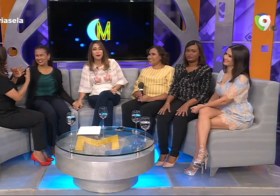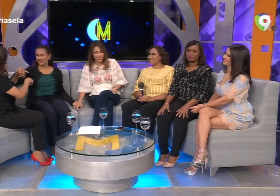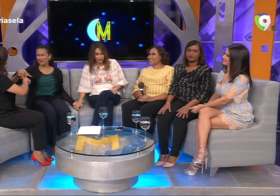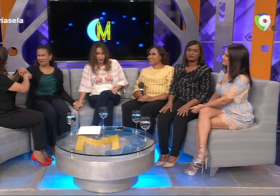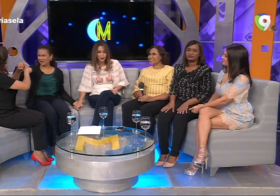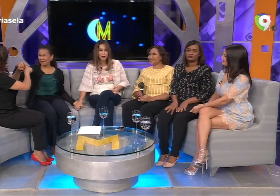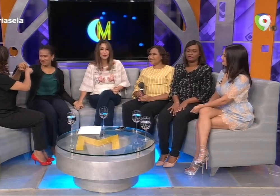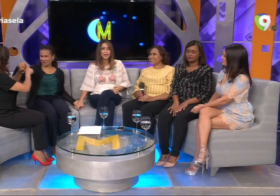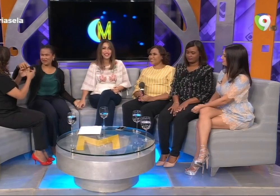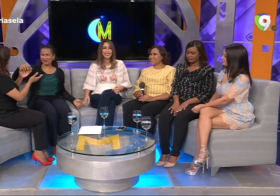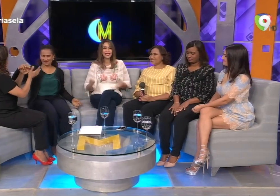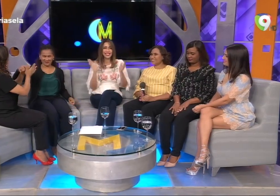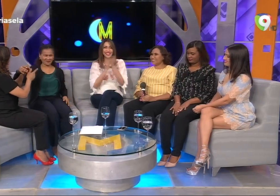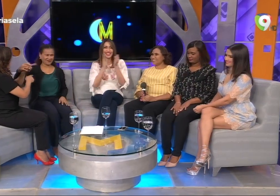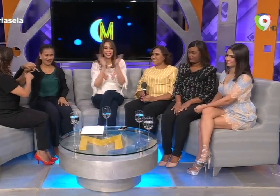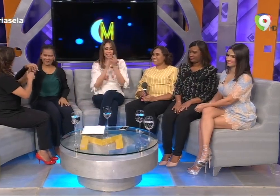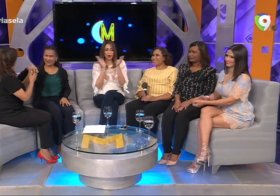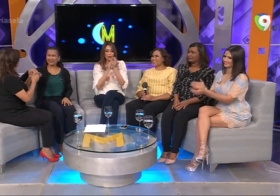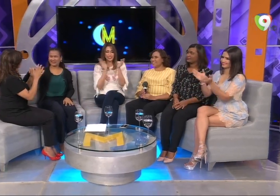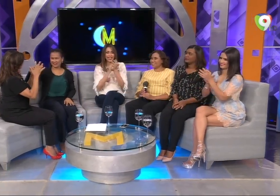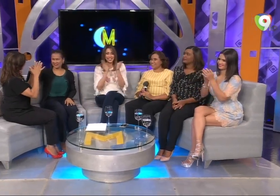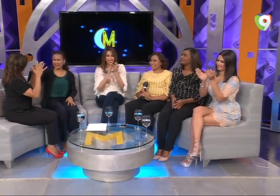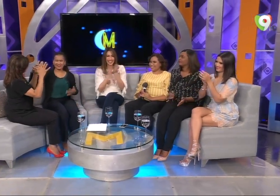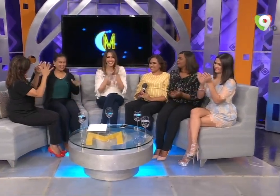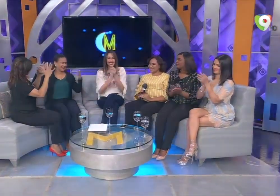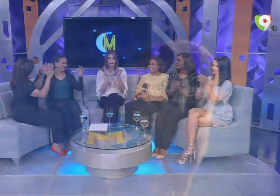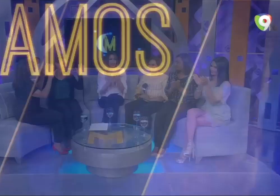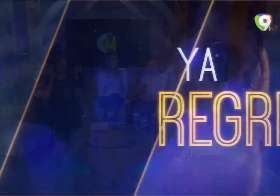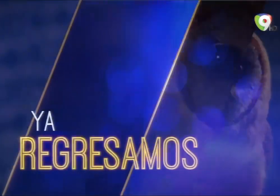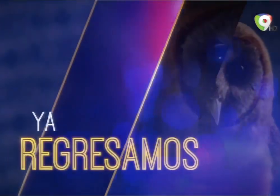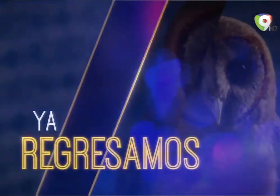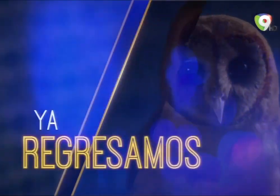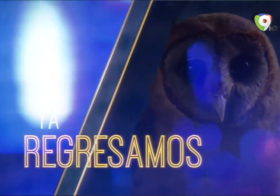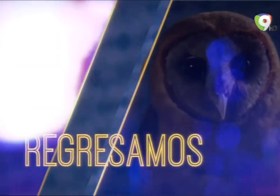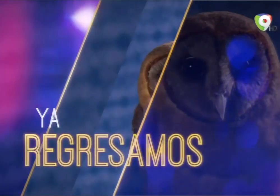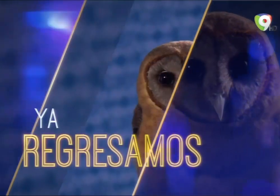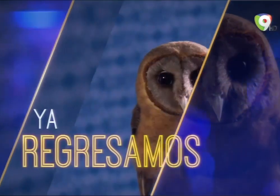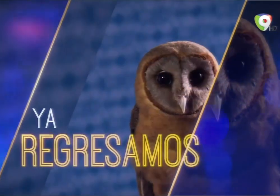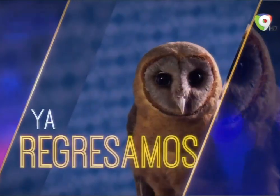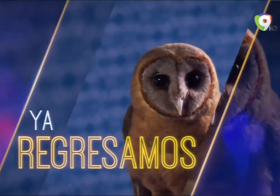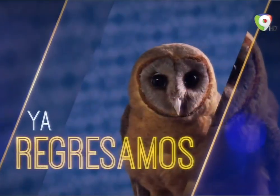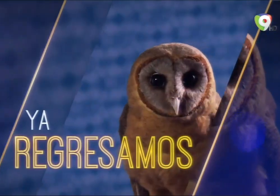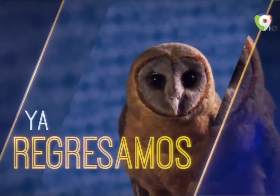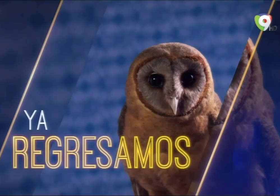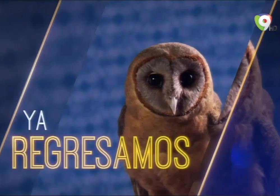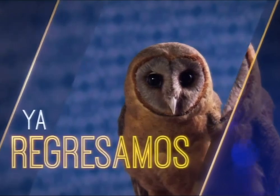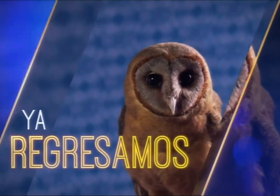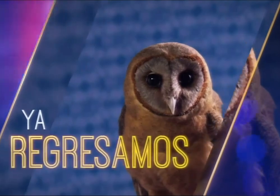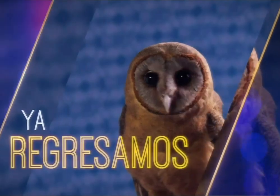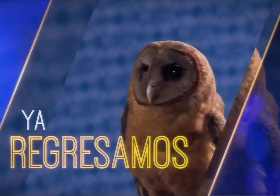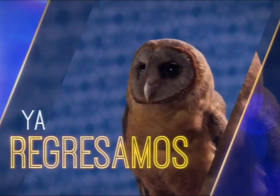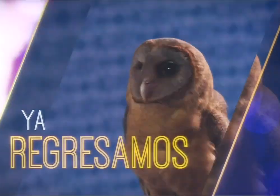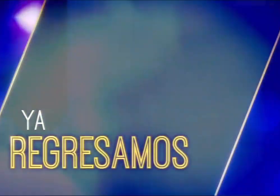pausa volvemos después de los comerciales muchas gracias gracias muchas gracias